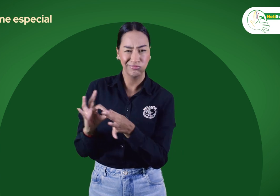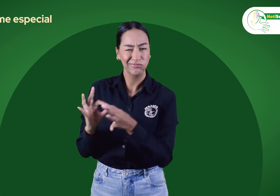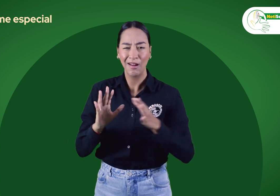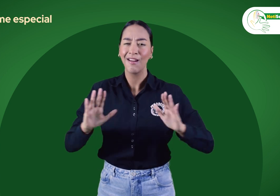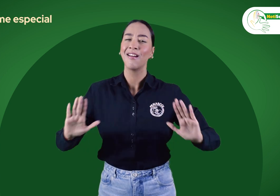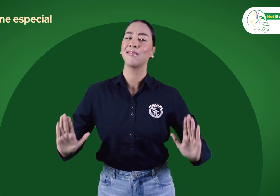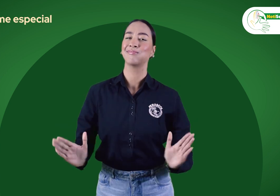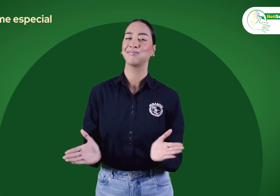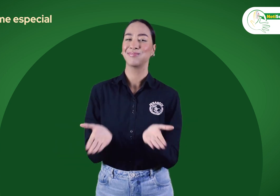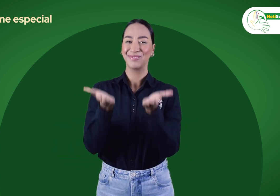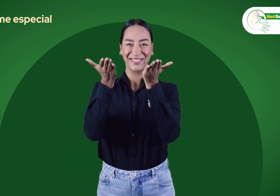territorios.